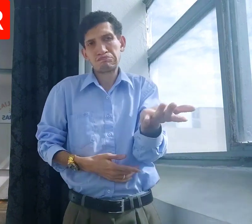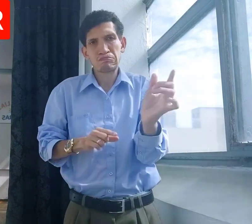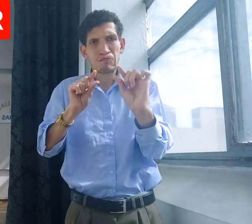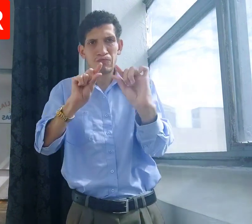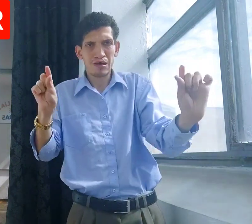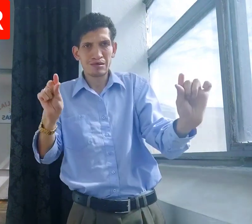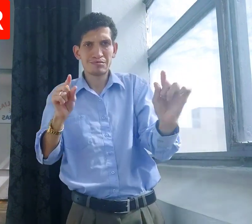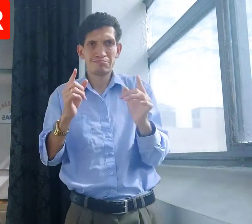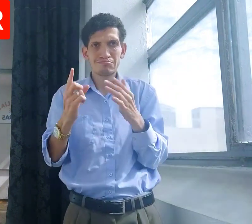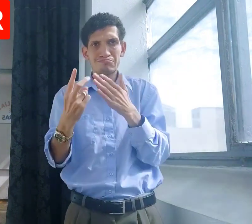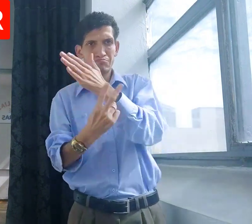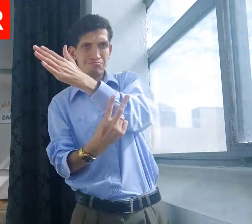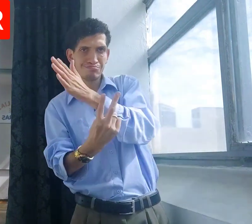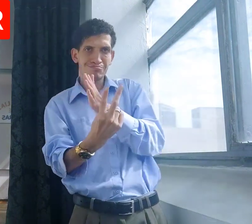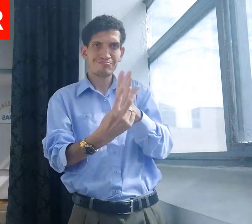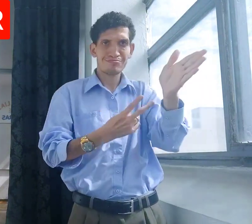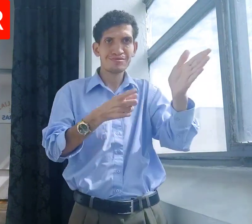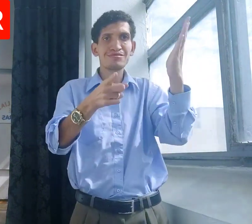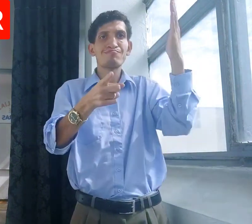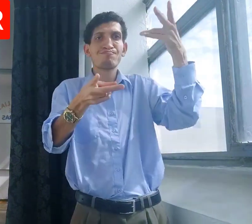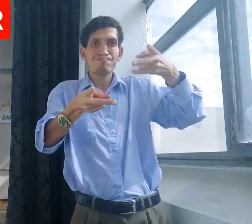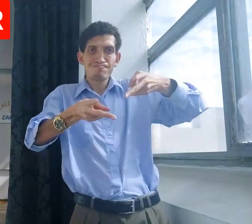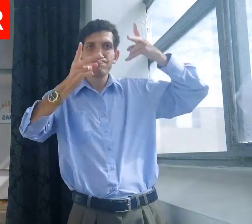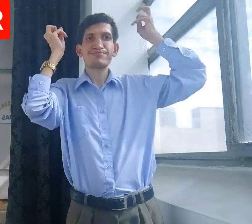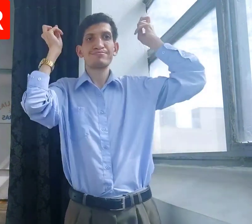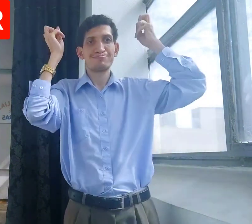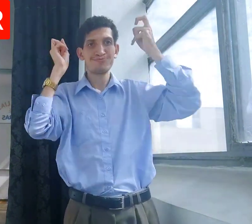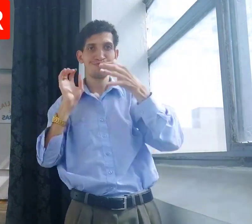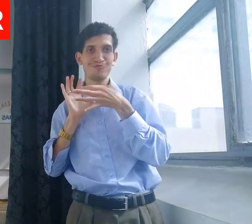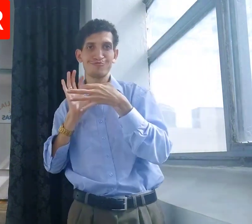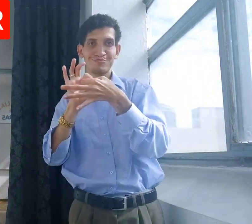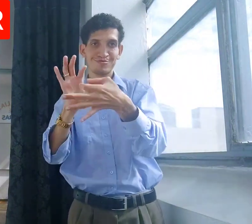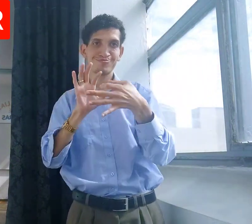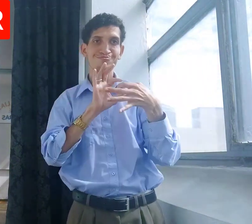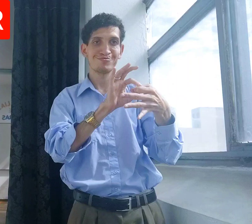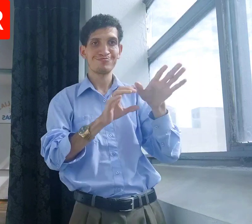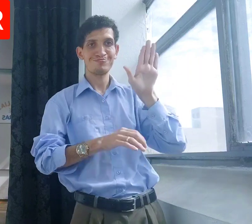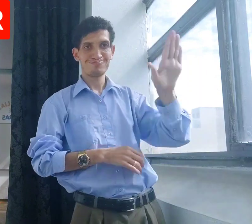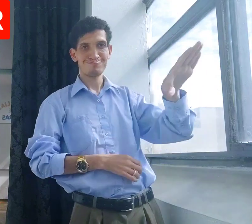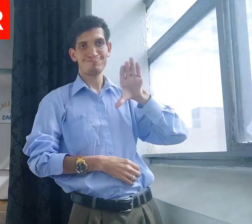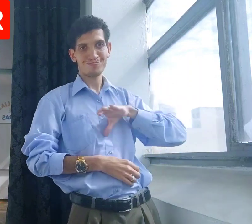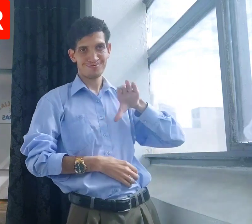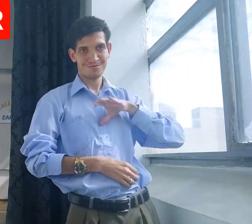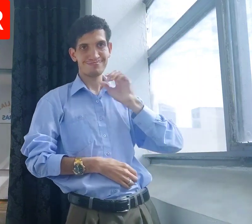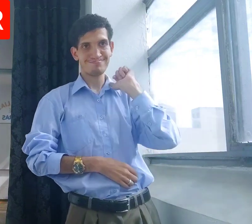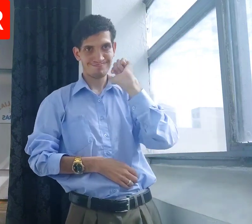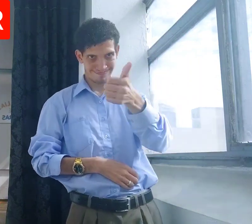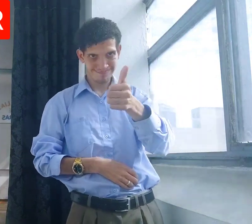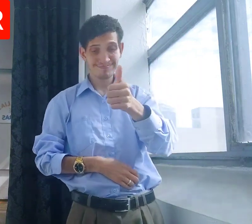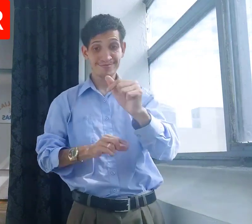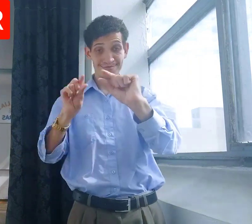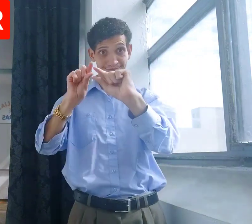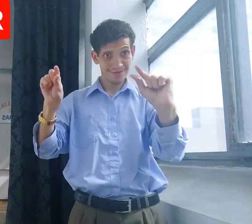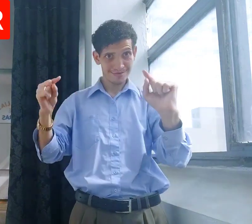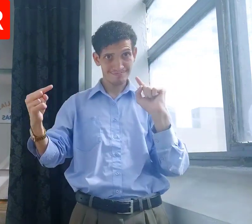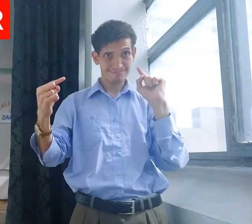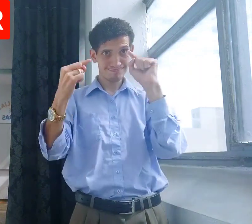abrindar, uma praia de dois centímetros para você perceber, o conter e o conter, no português.